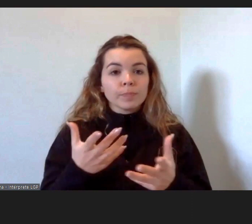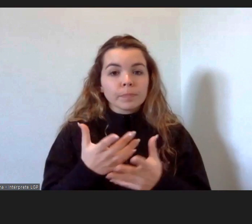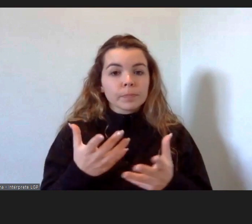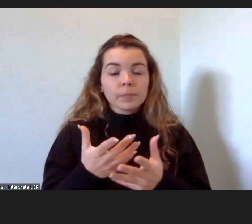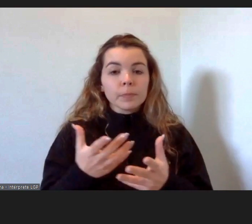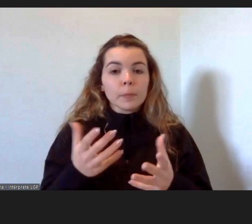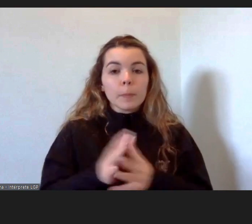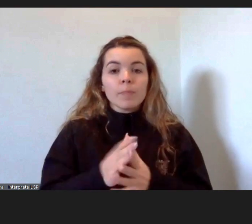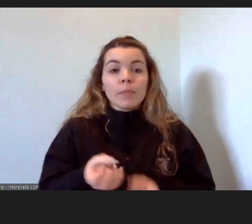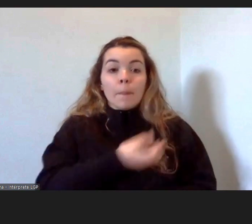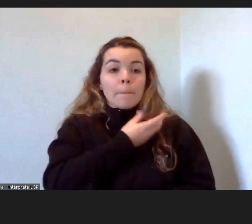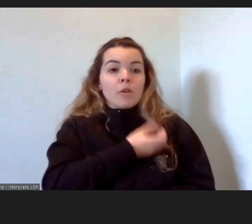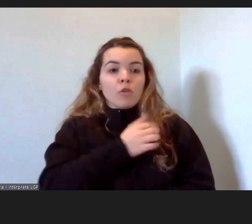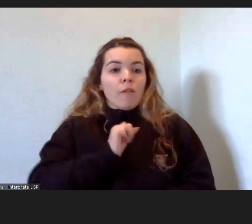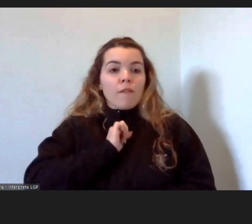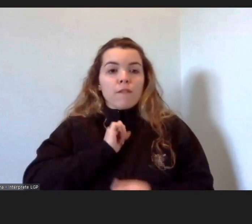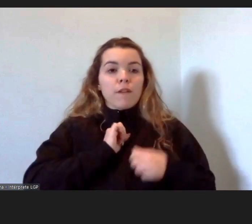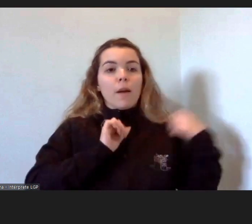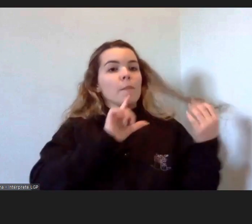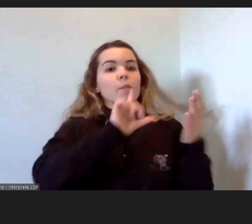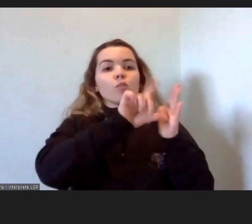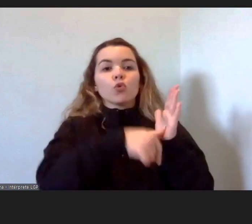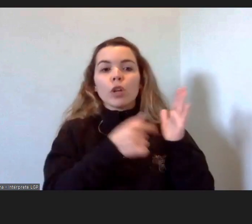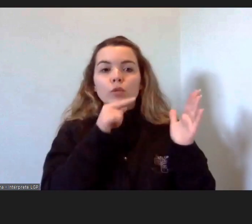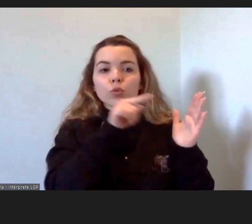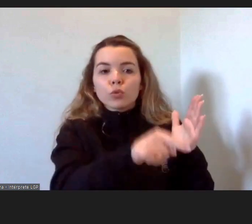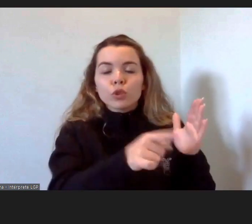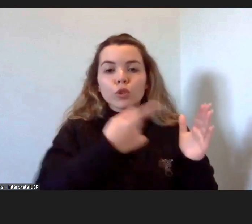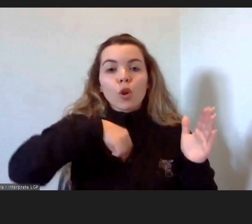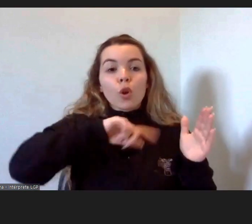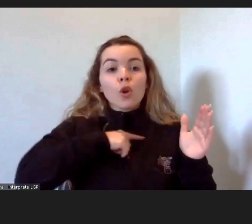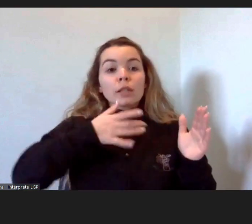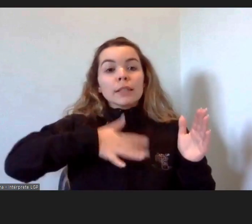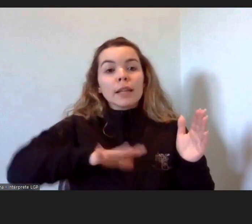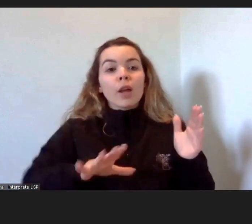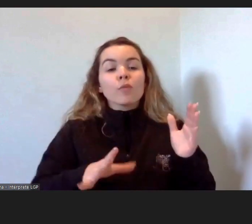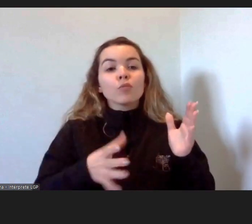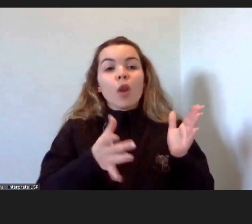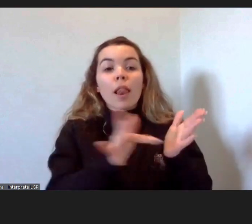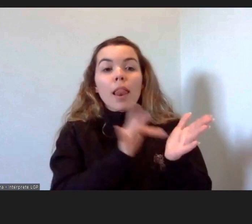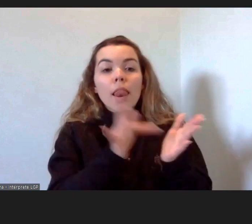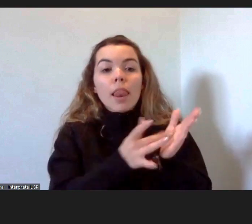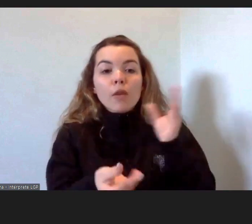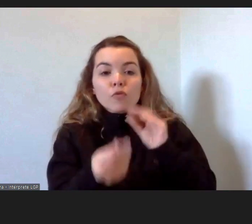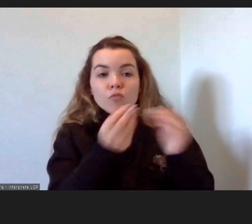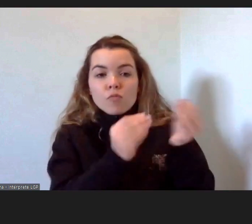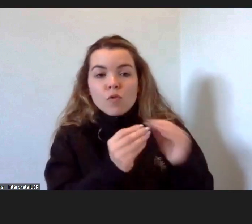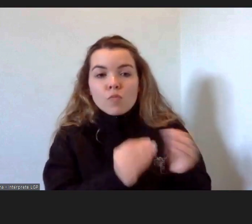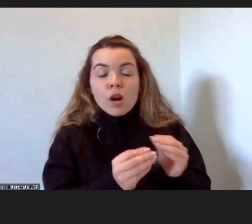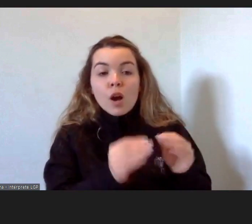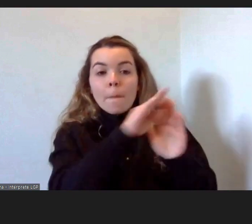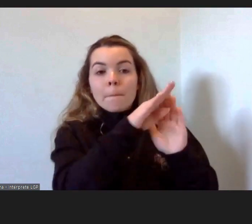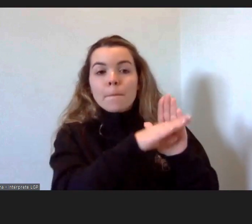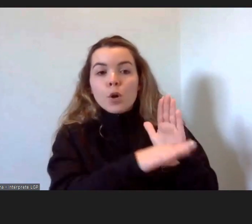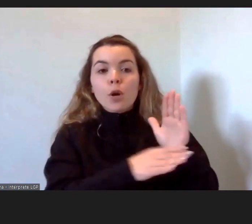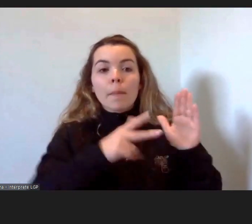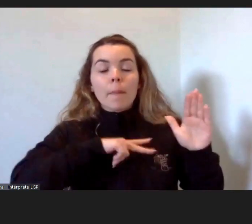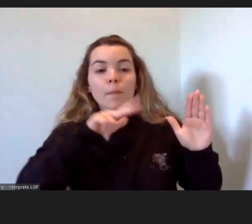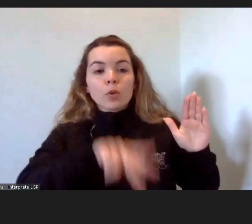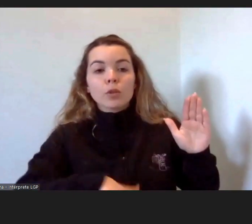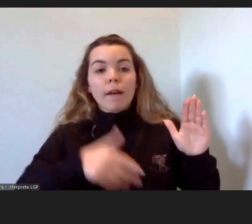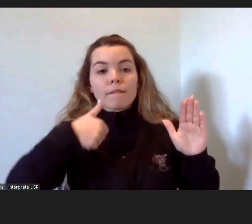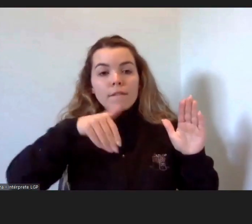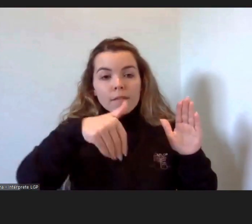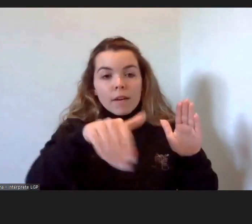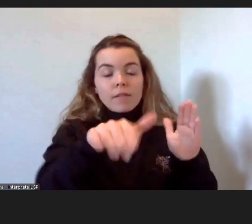a minha paixão também por este projeto, que vamos editar um livro sobre o programa em Portugal que será apresentado publicamente no